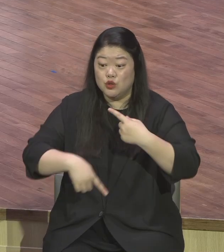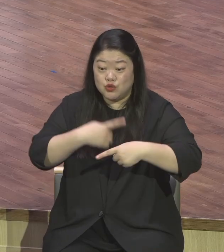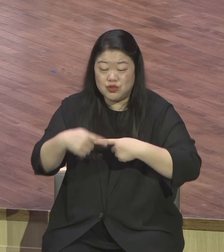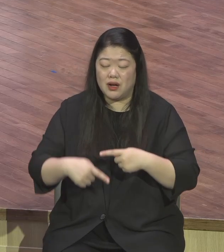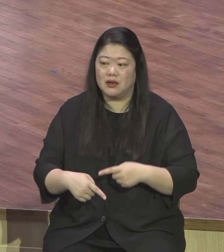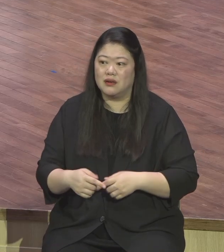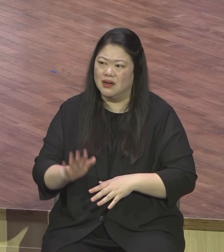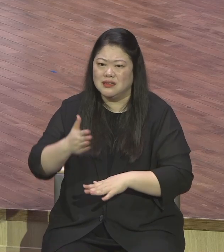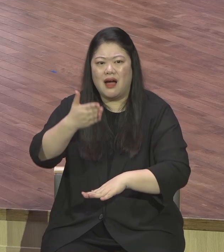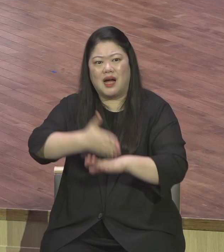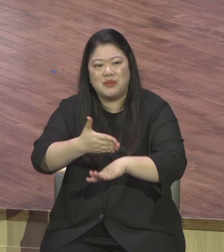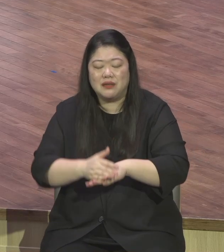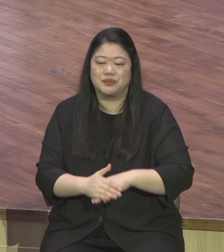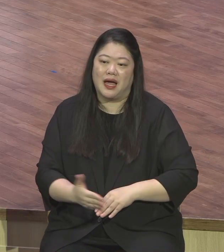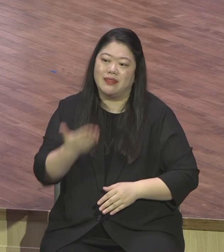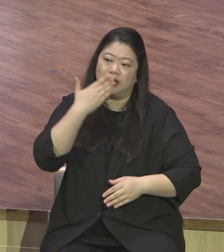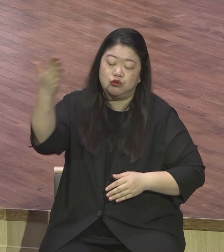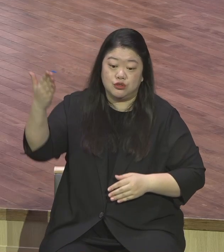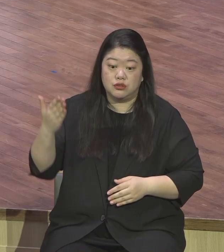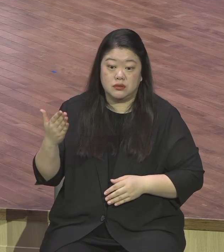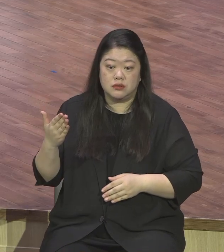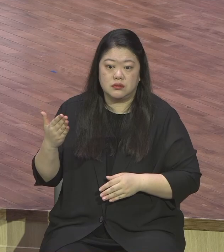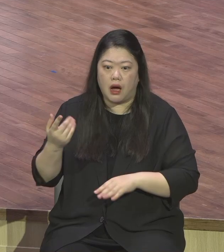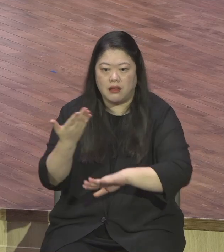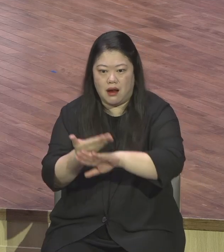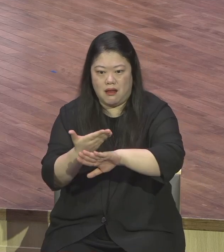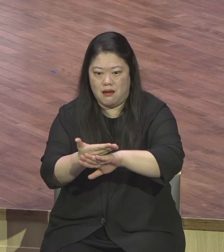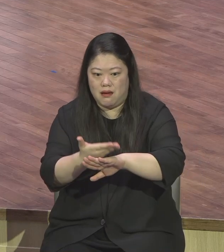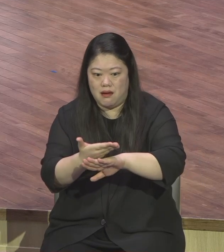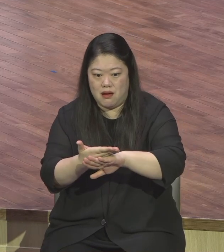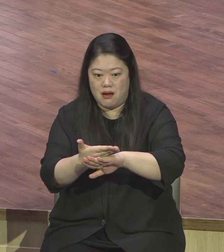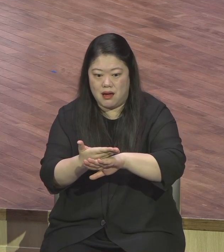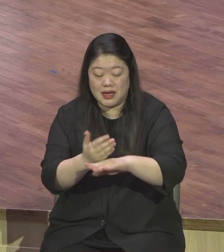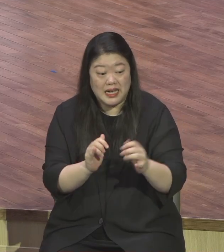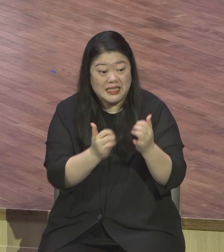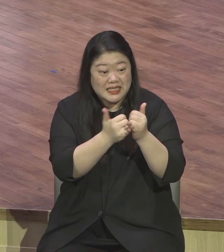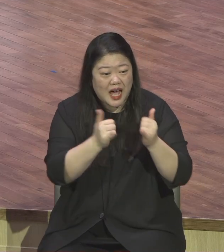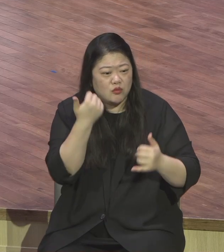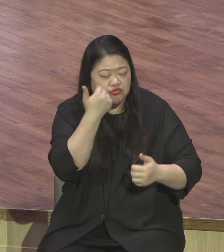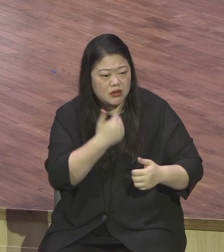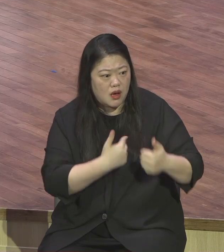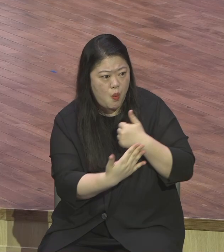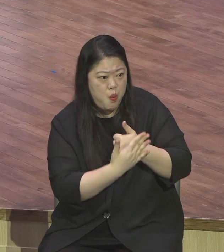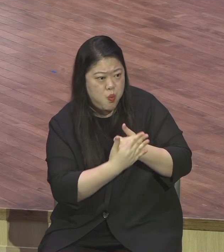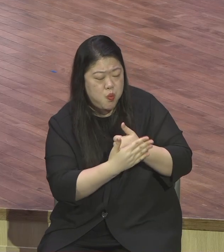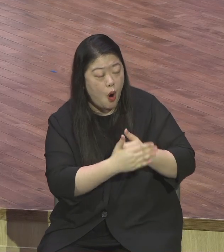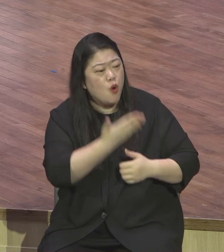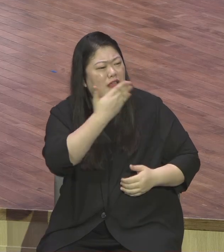하나님의 은혜를 체험한 사람이 하는 감사 차원이 다르죠